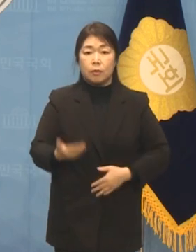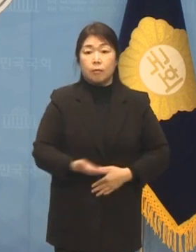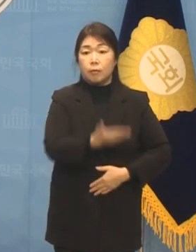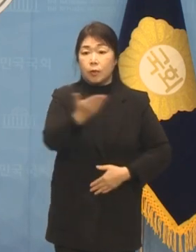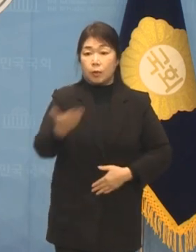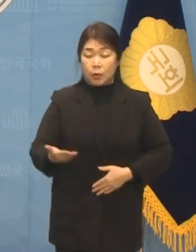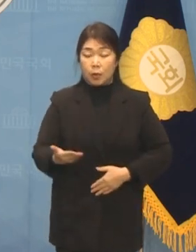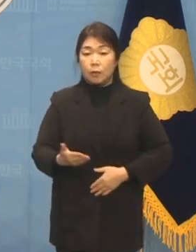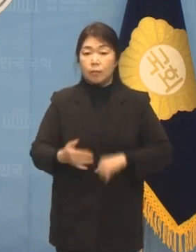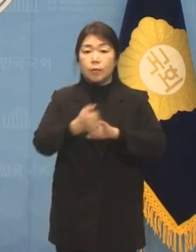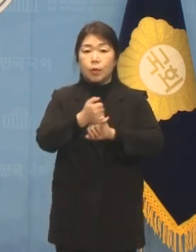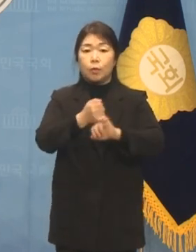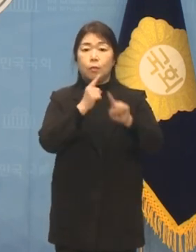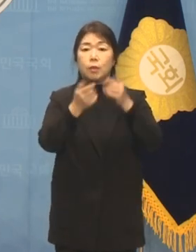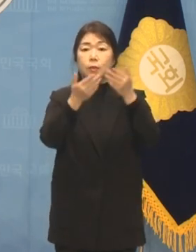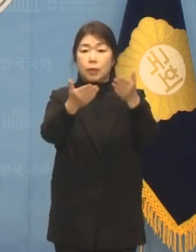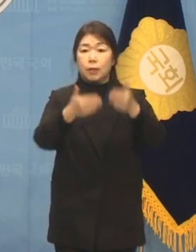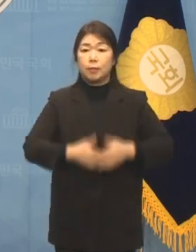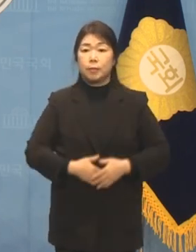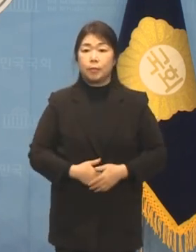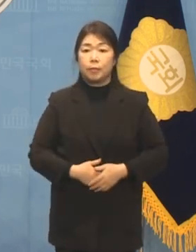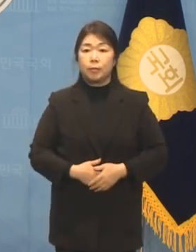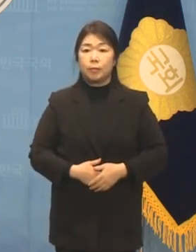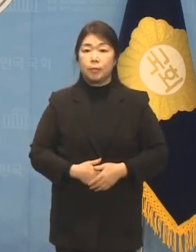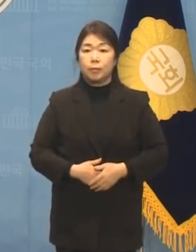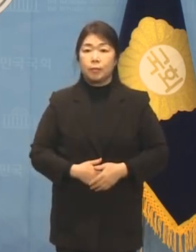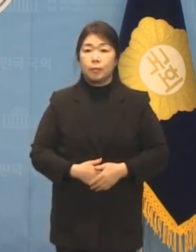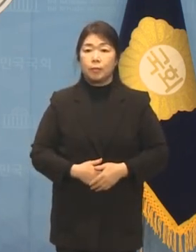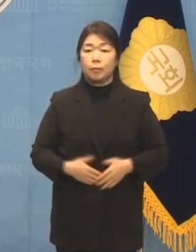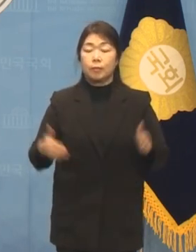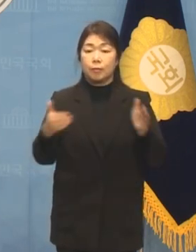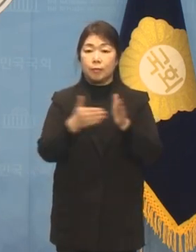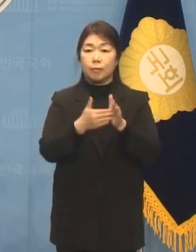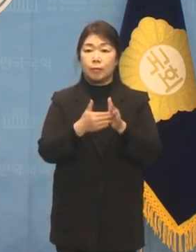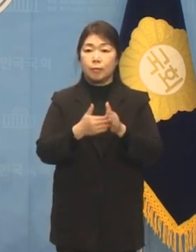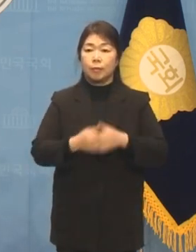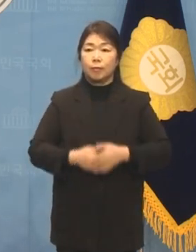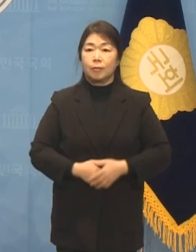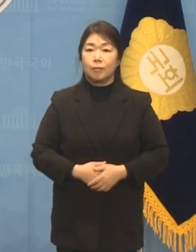여러분께 약속드립니다. 이상입니다.